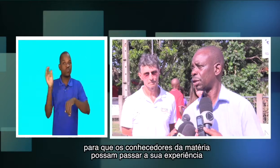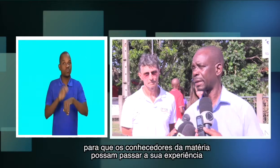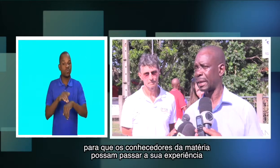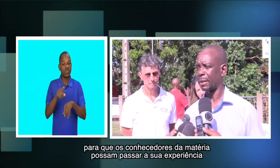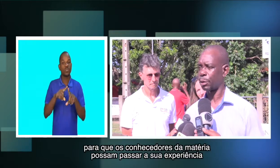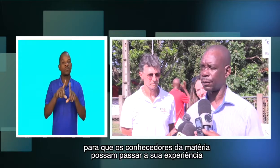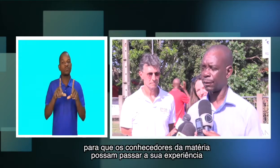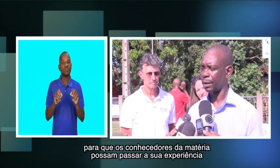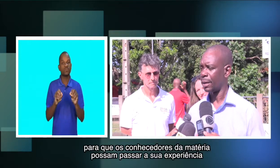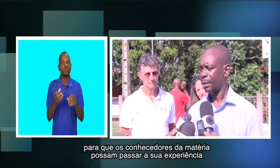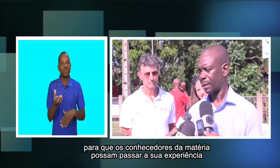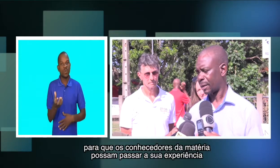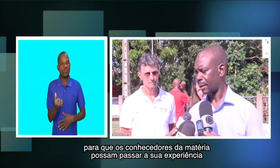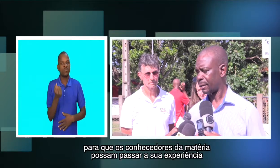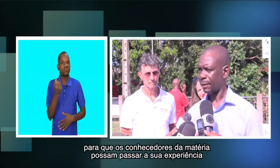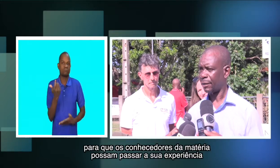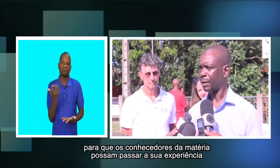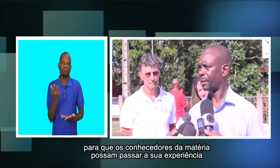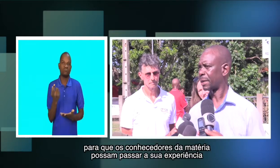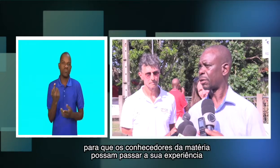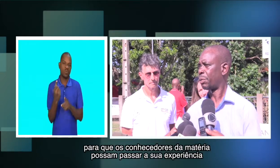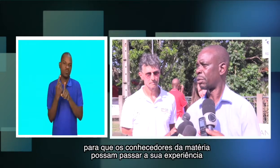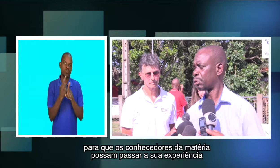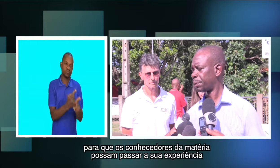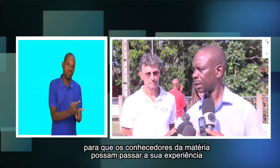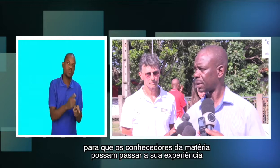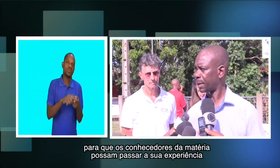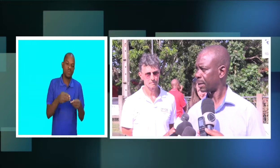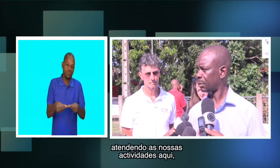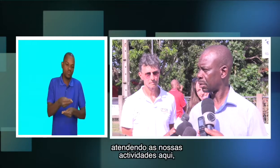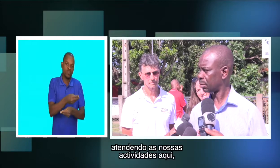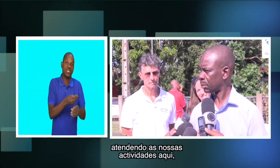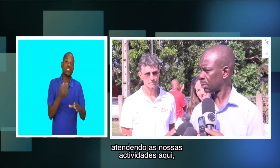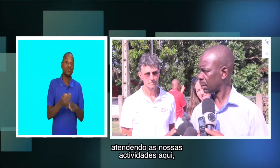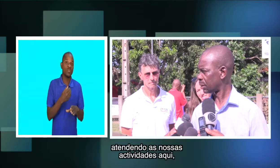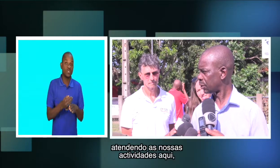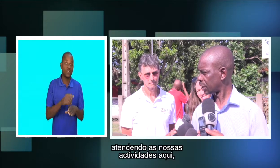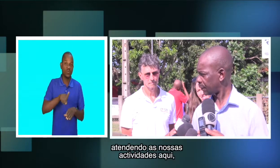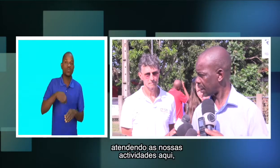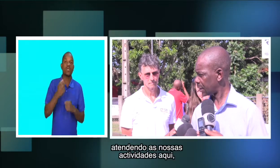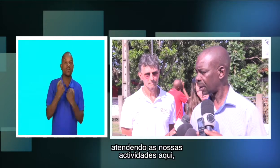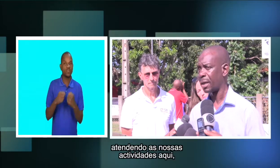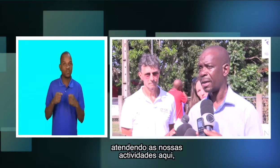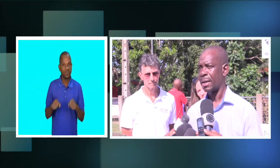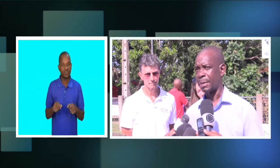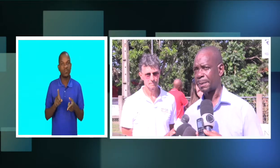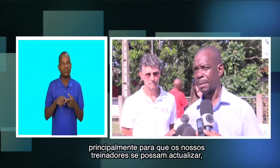da matéria possam vir, enfim, passar um pouco a sua experiência para aquilo são as nossas atividades aqui, principalmente